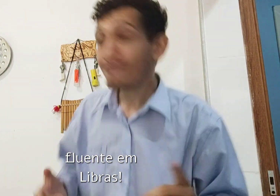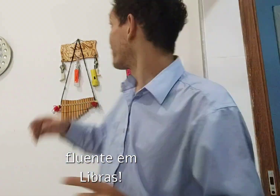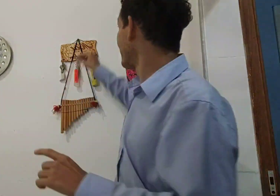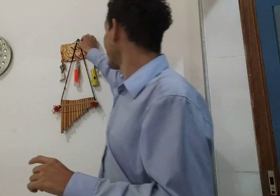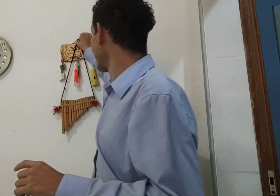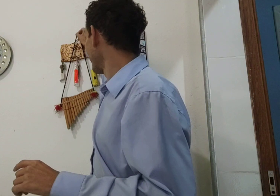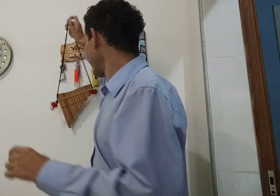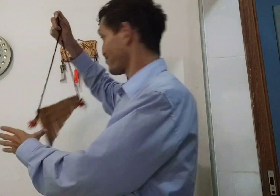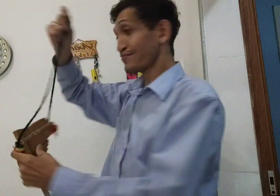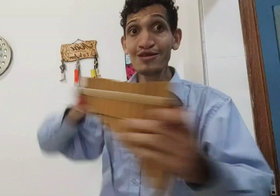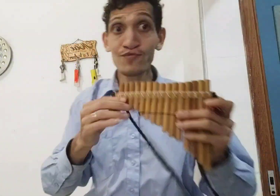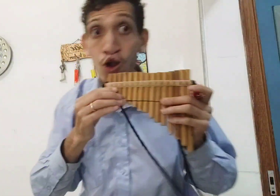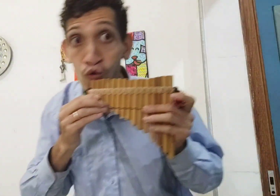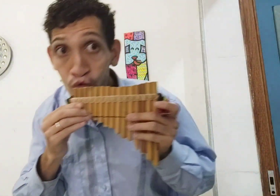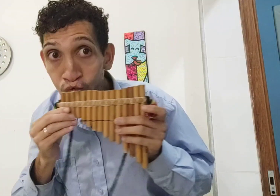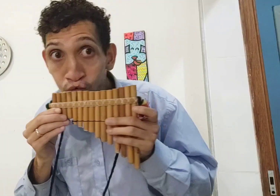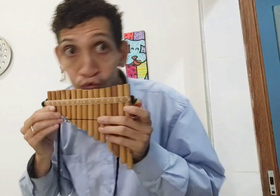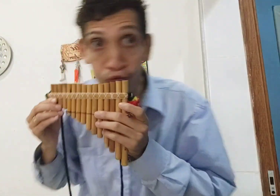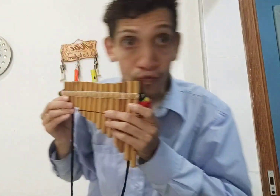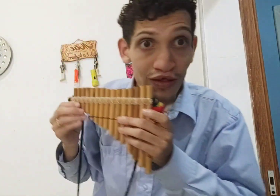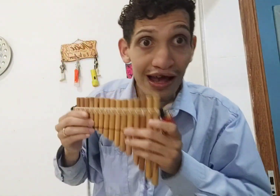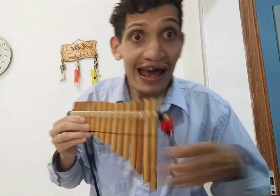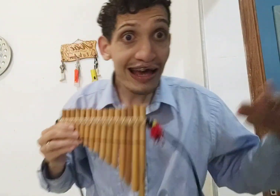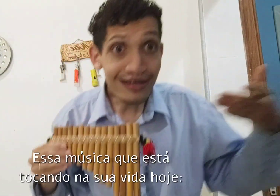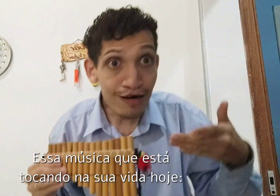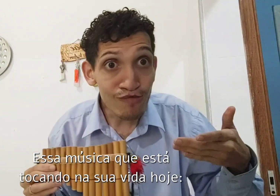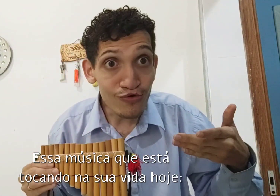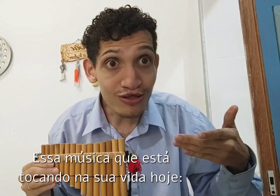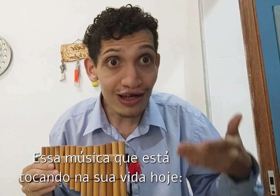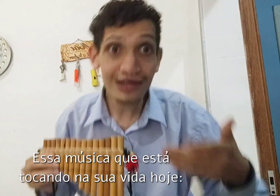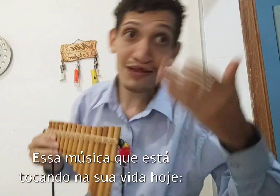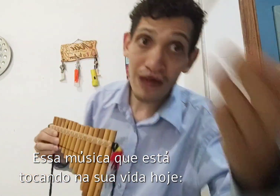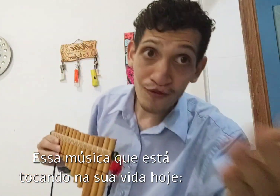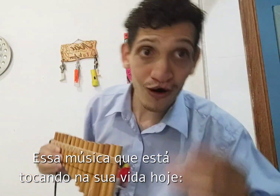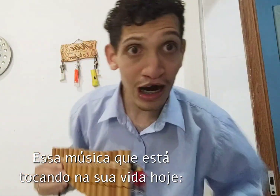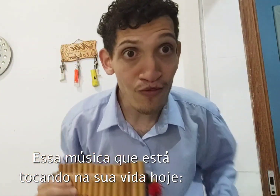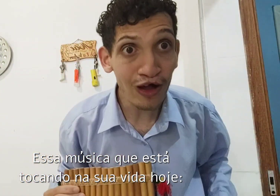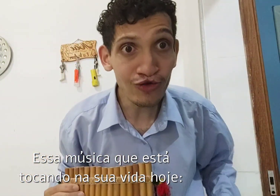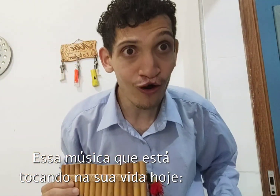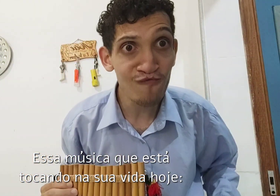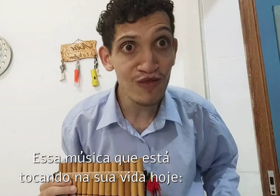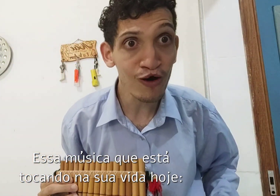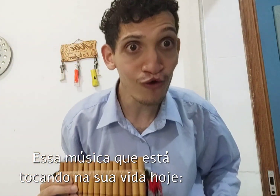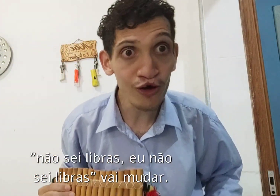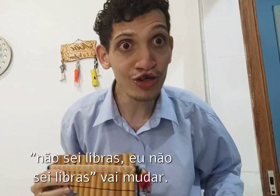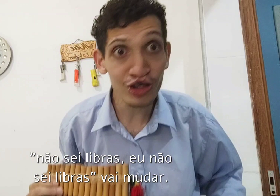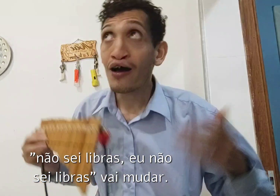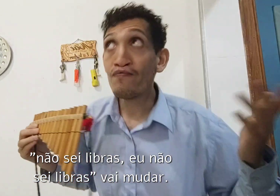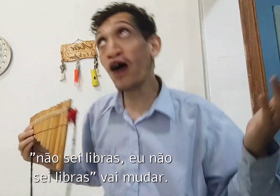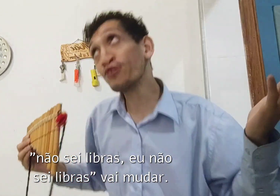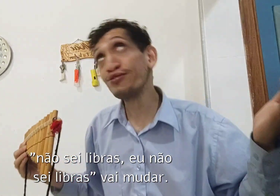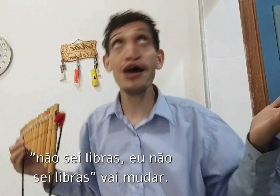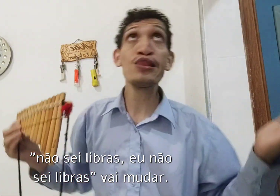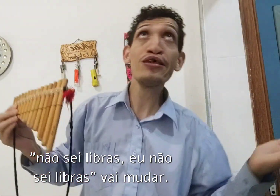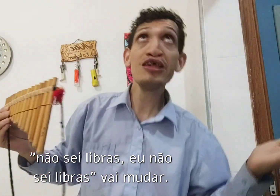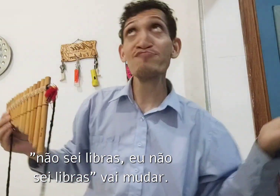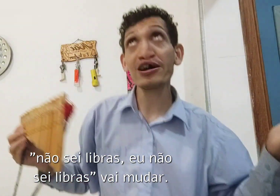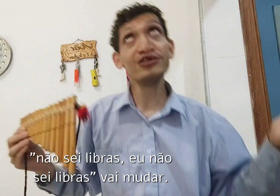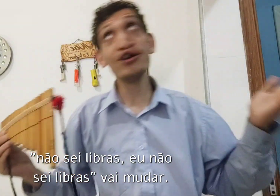essa música que está tocando na sua ouvida hoje, não sei Libras,